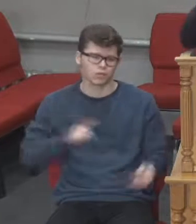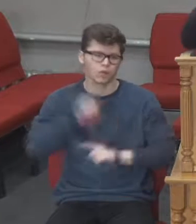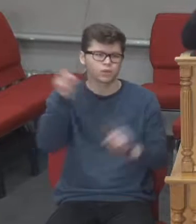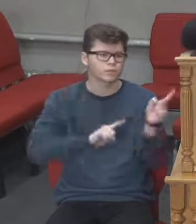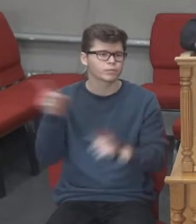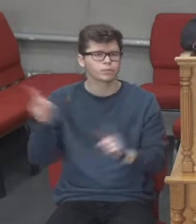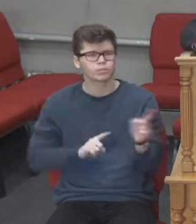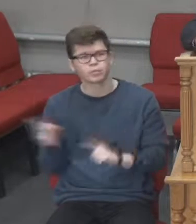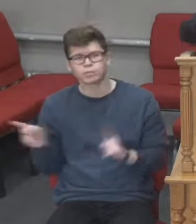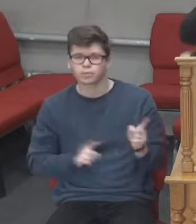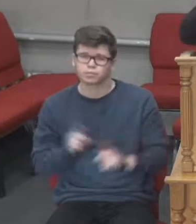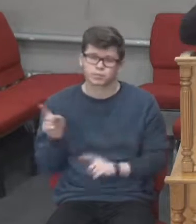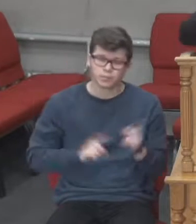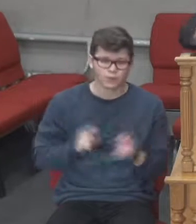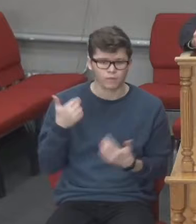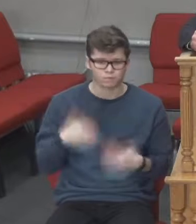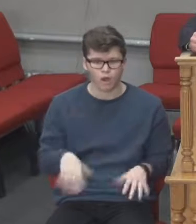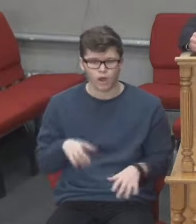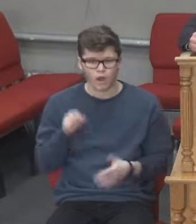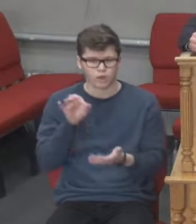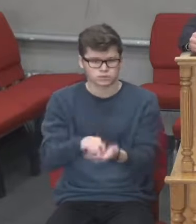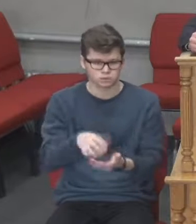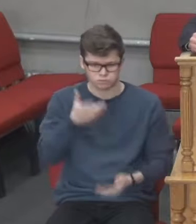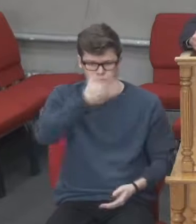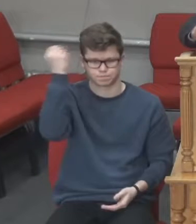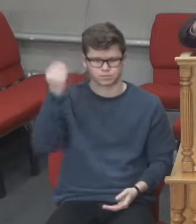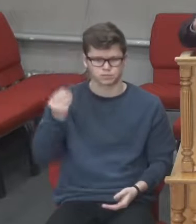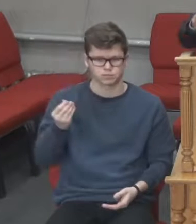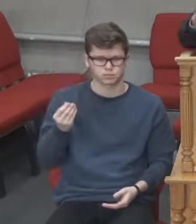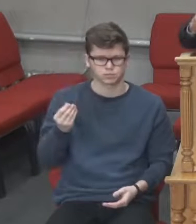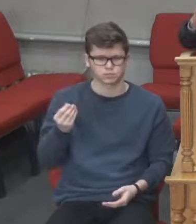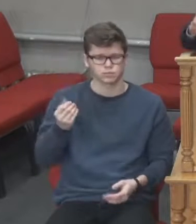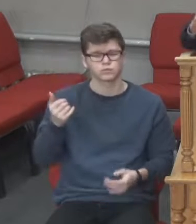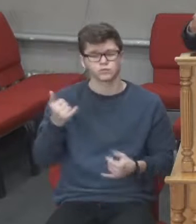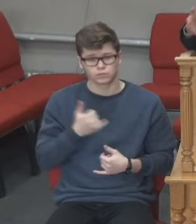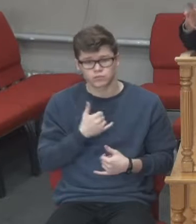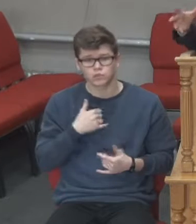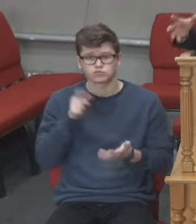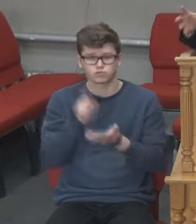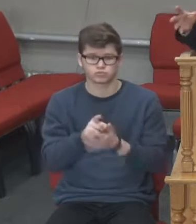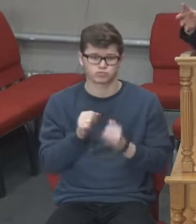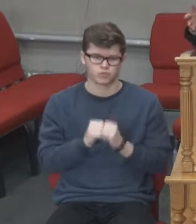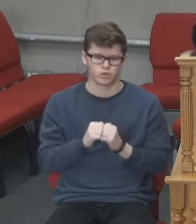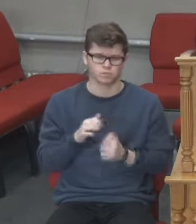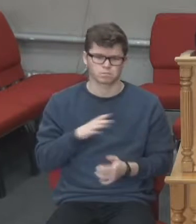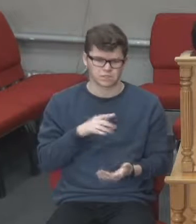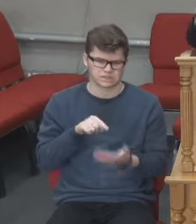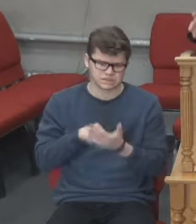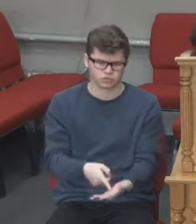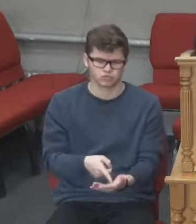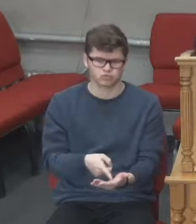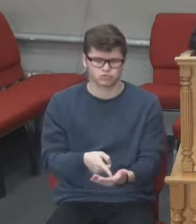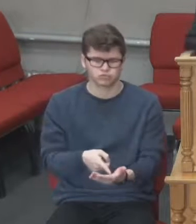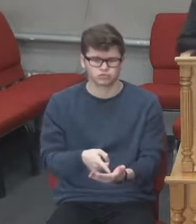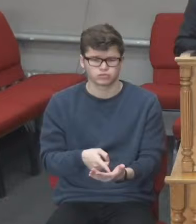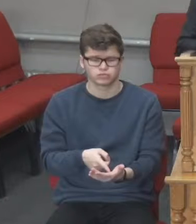молитва за хворих людей, молитва за лікарів. І ще є багато напрямків, але в цьому